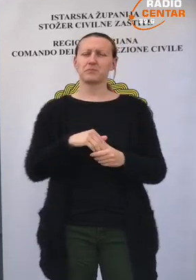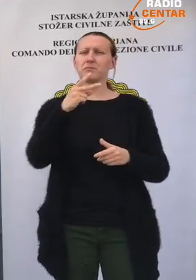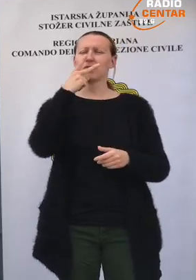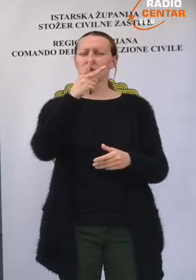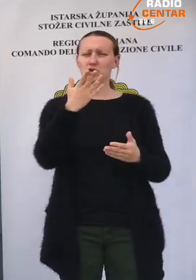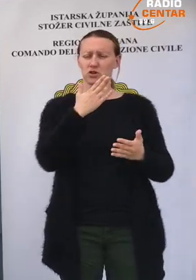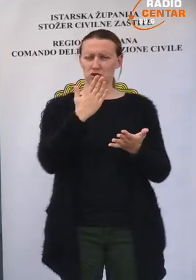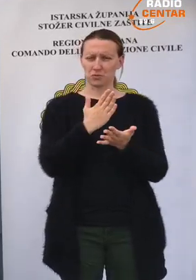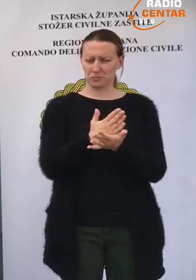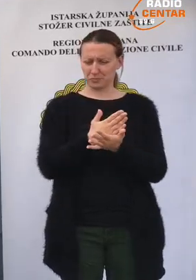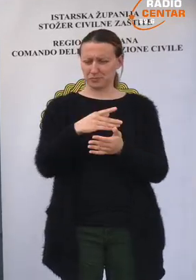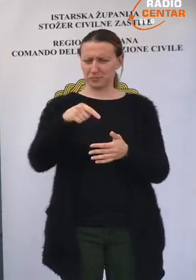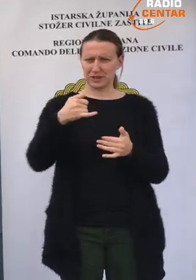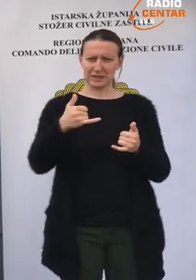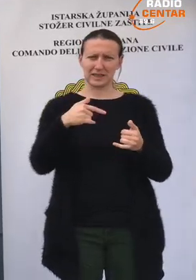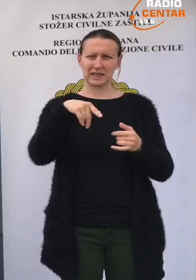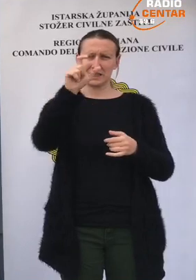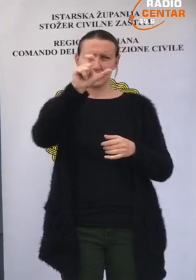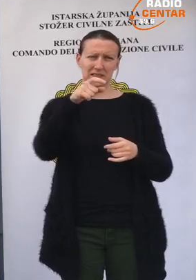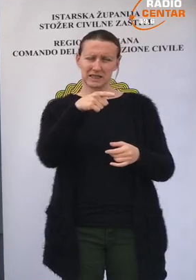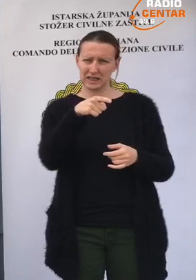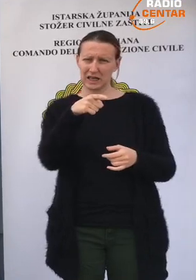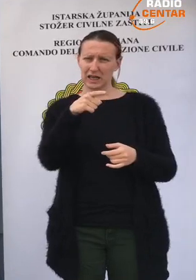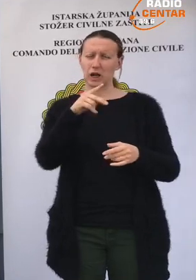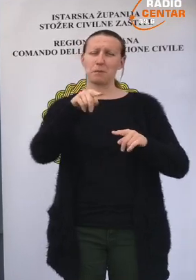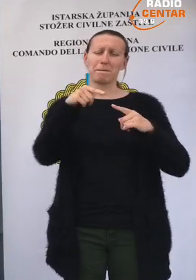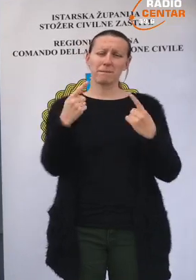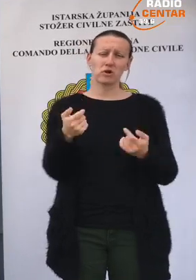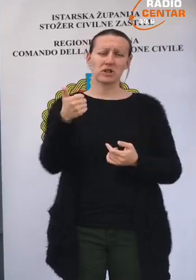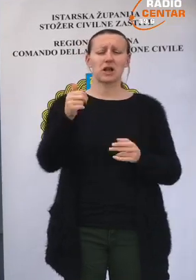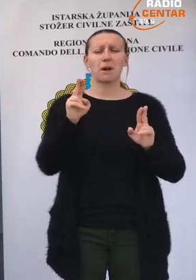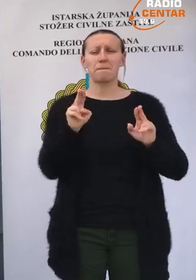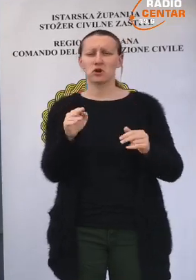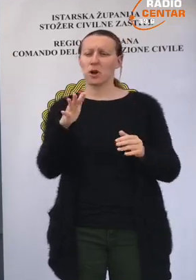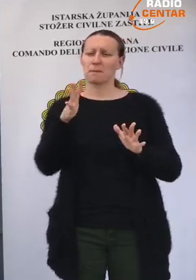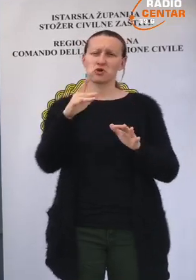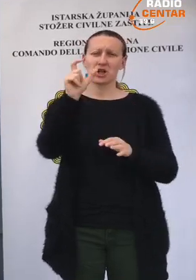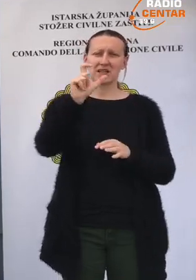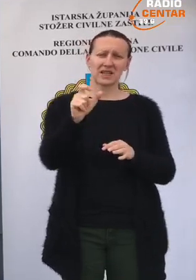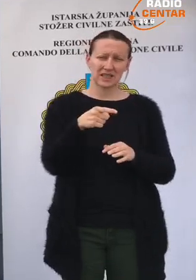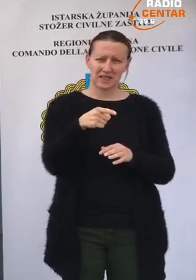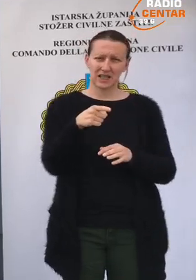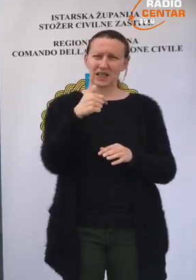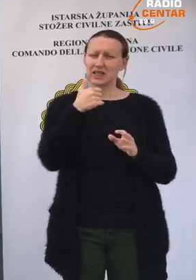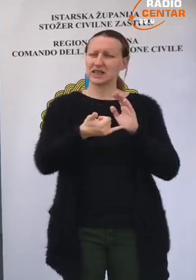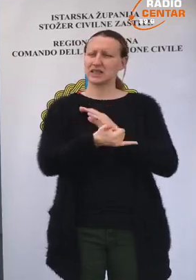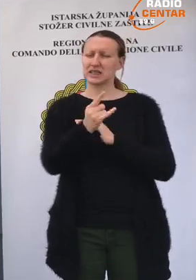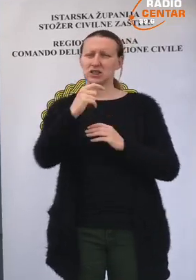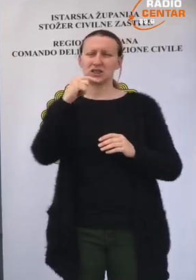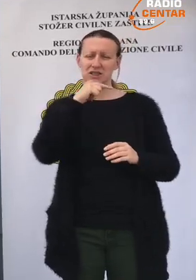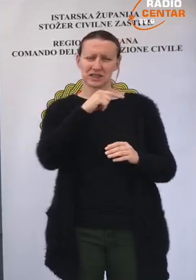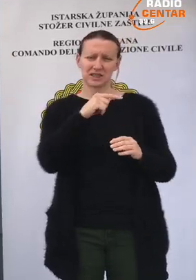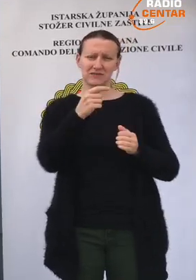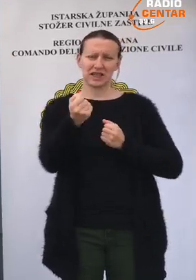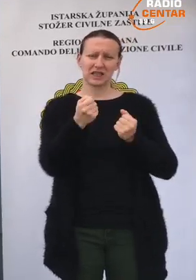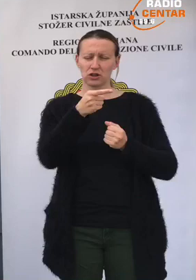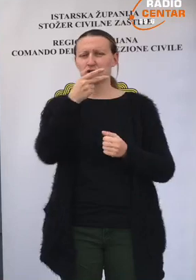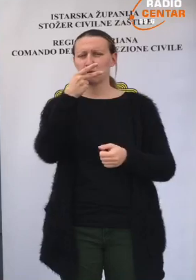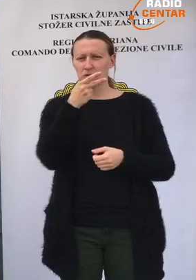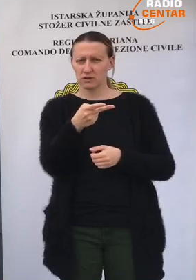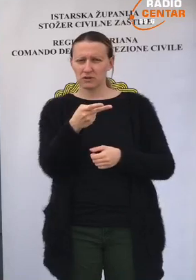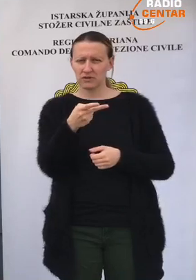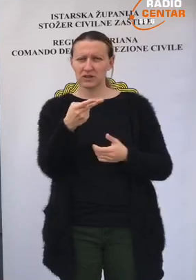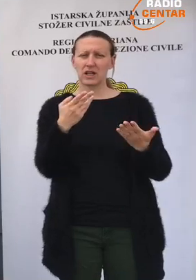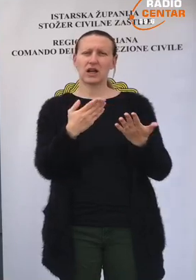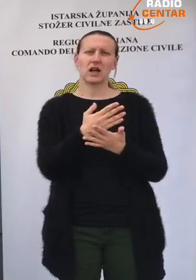Vidit ćemo što će se događati sada sa Italijom. Postoji jedna mogućnost da možda Italija izađe iz crvene zone. To ćemo